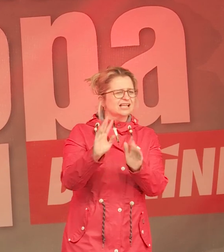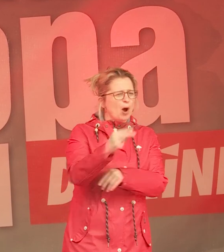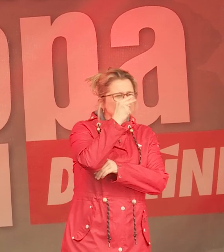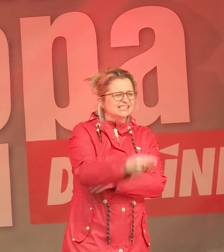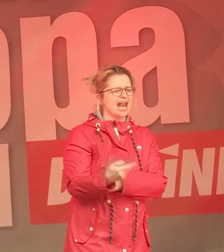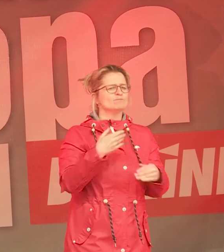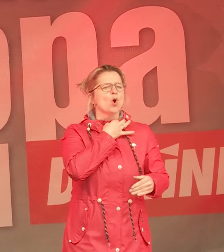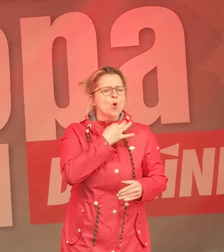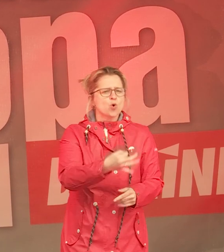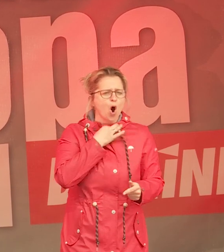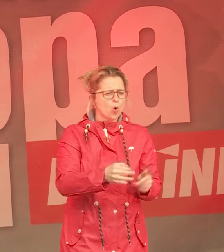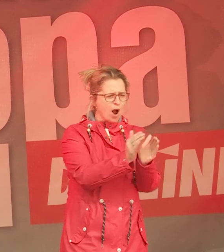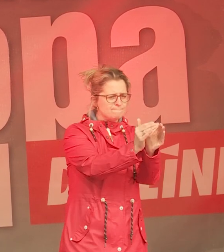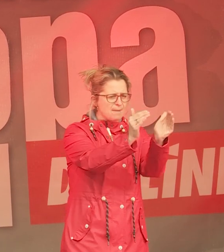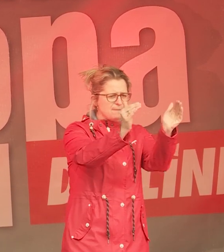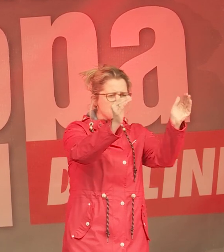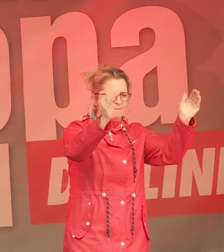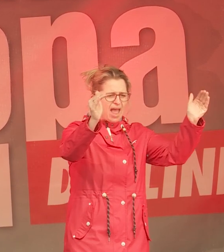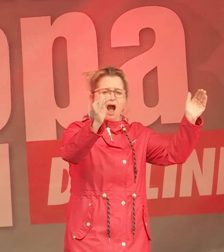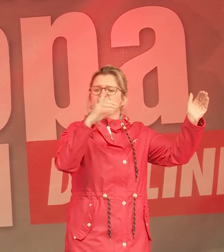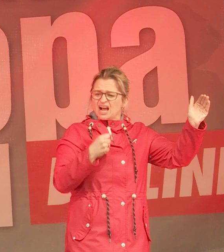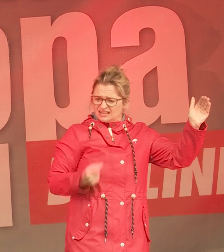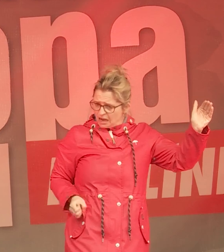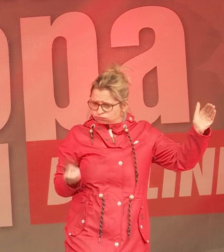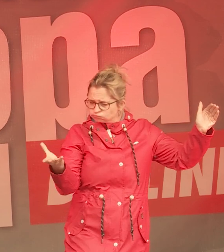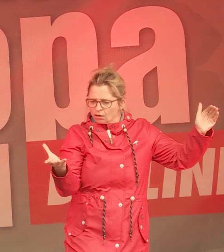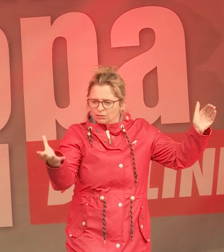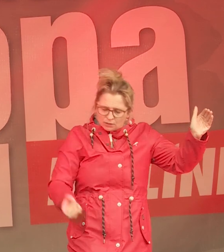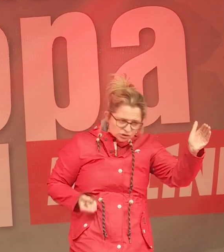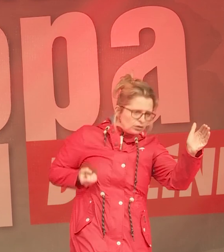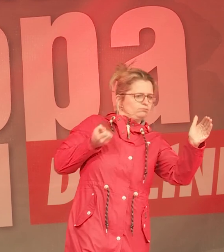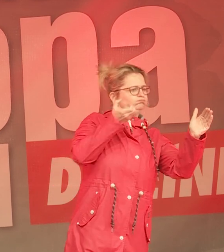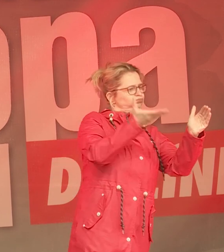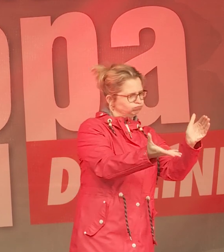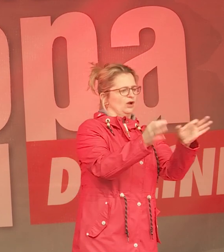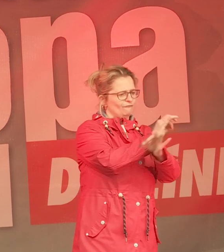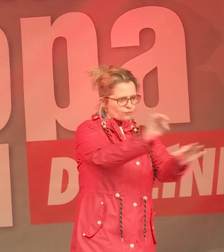etwas tun. Und wirklich Menschenleben retten, was man der Kriege noch nie geschafft hat.